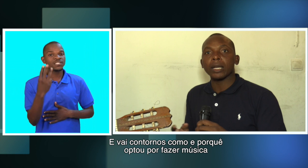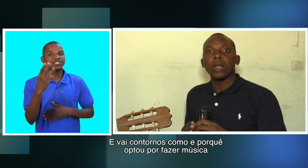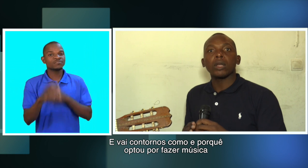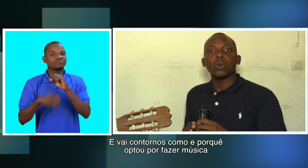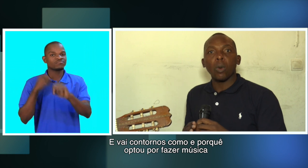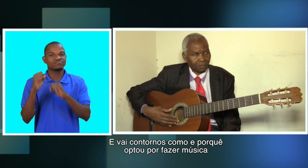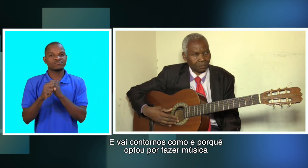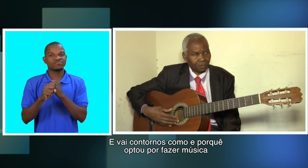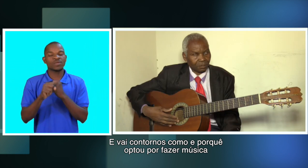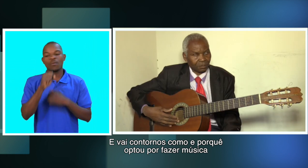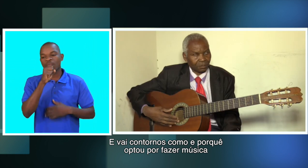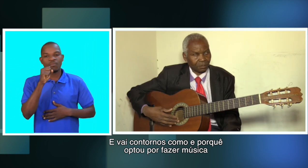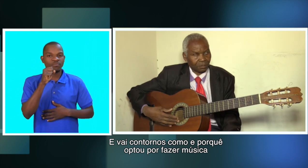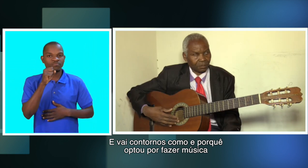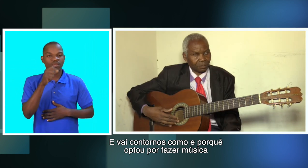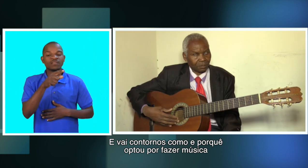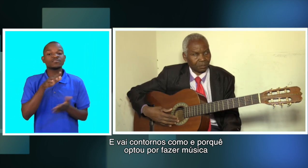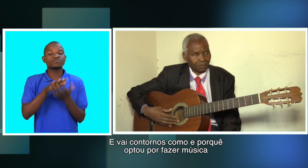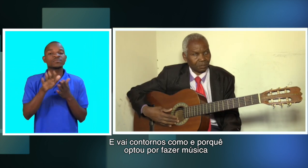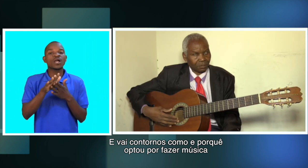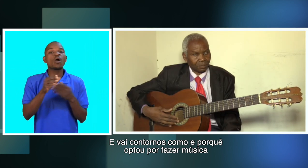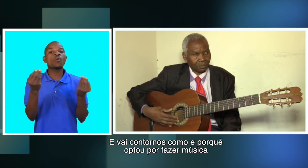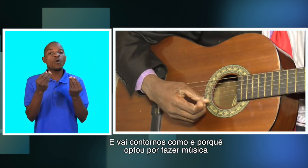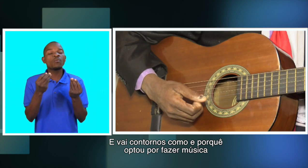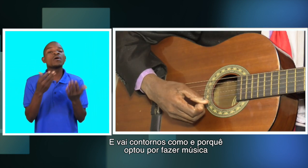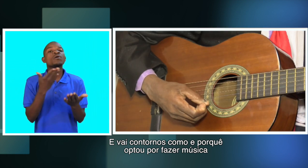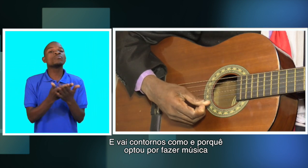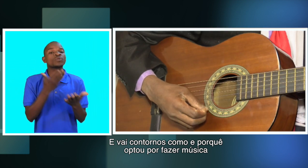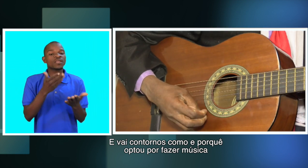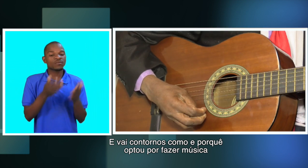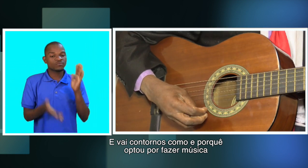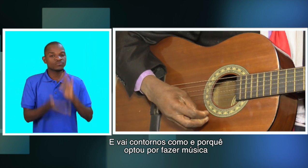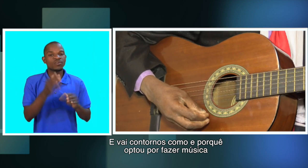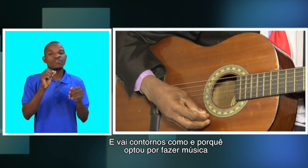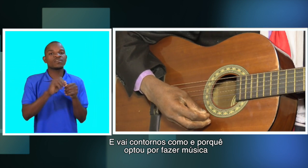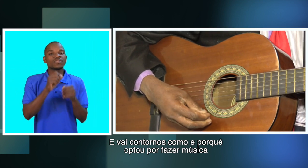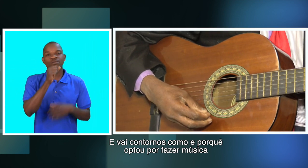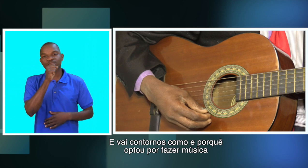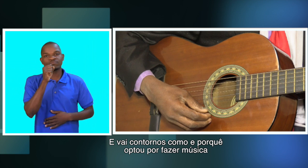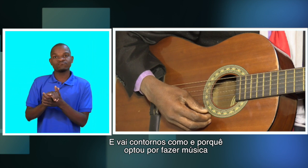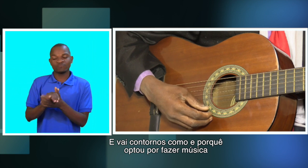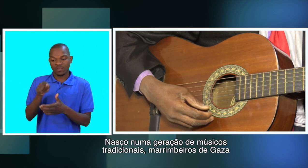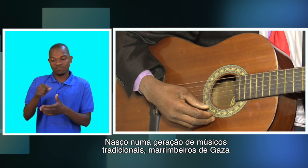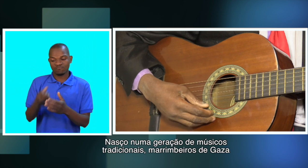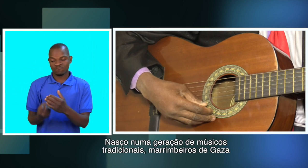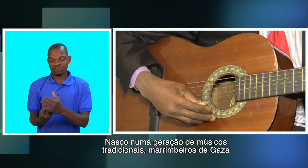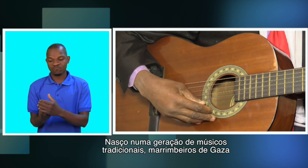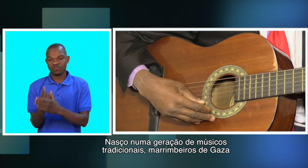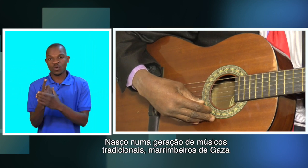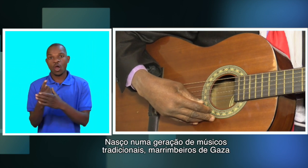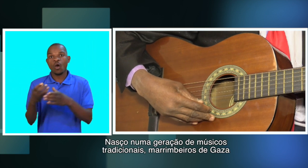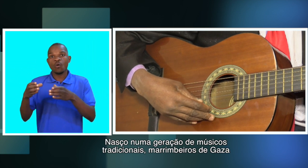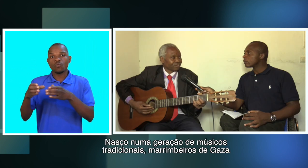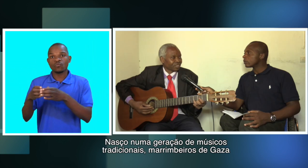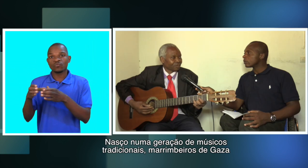como e por que que ele optou em fazer música. Nasce numa geração de